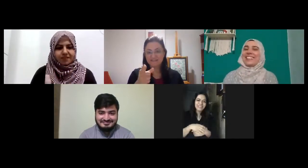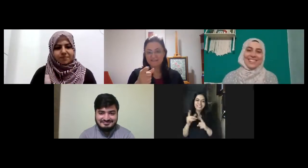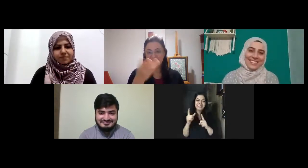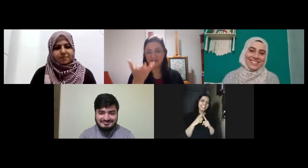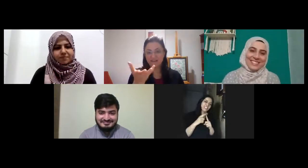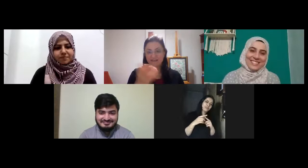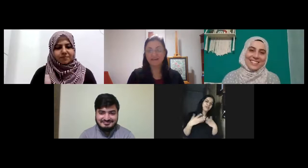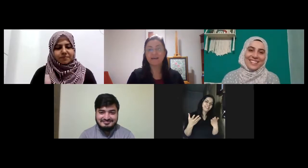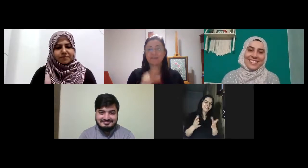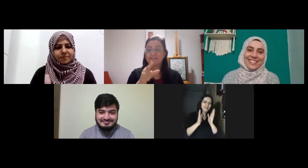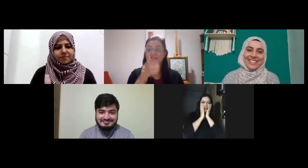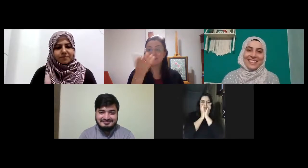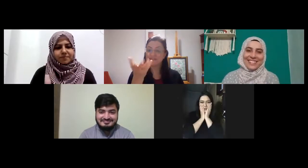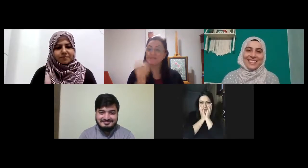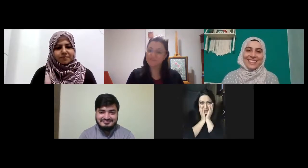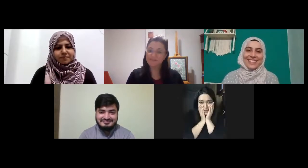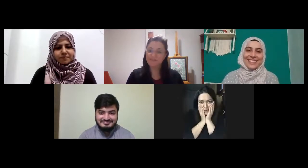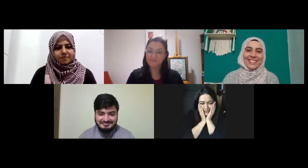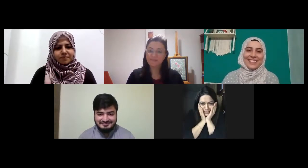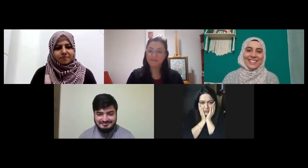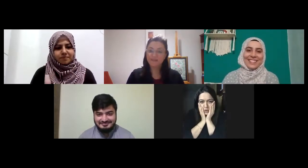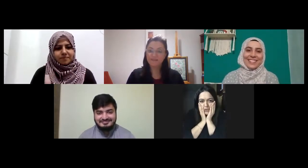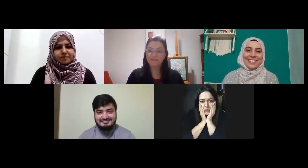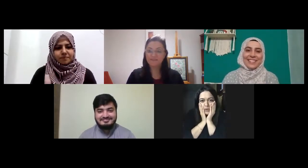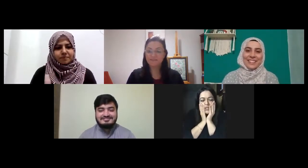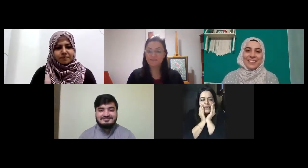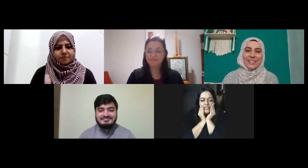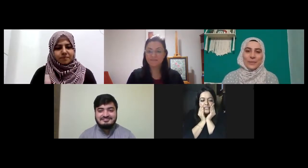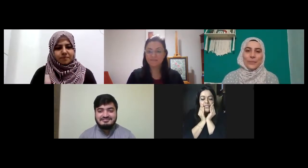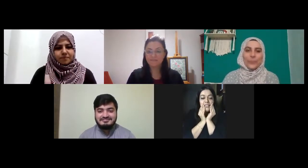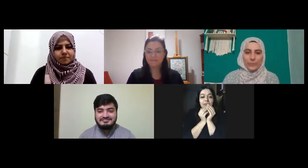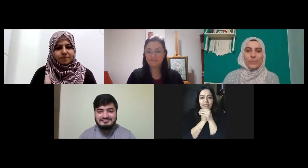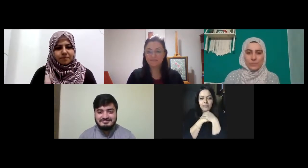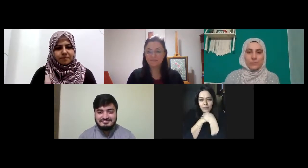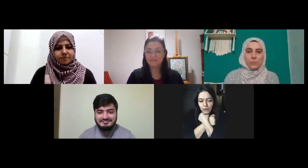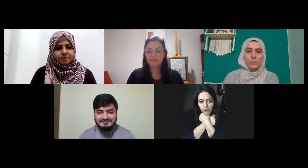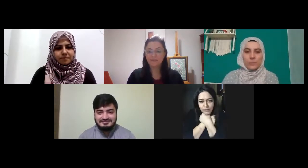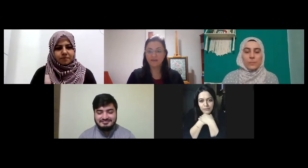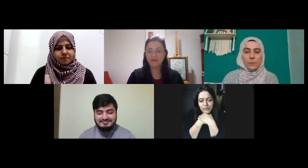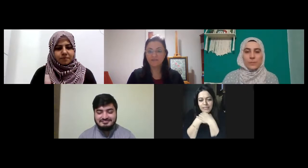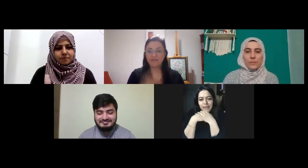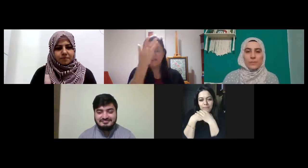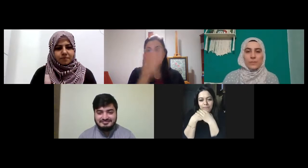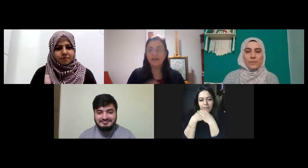teşekkür ederim görüşürüz o zaman sorularınızı olsa yine yazarsınız whatsapp'tan dönüş yaparım hepinize iyi